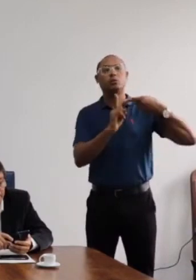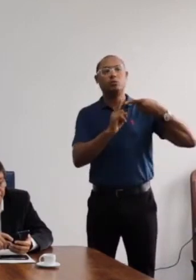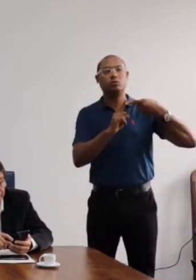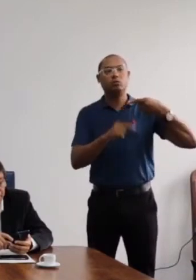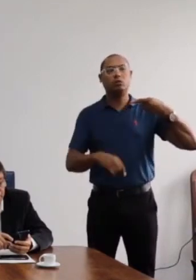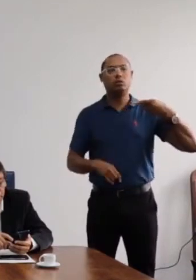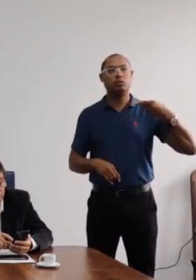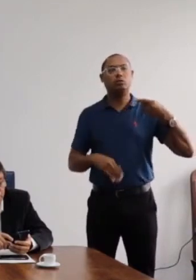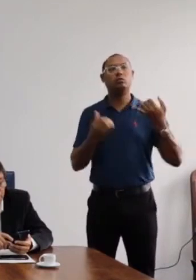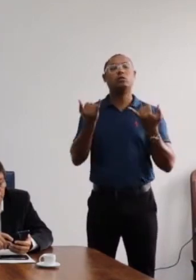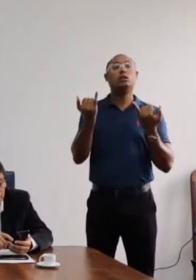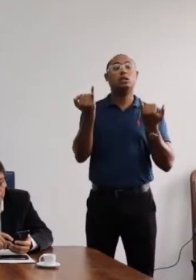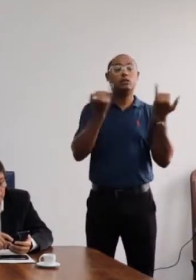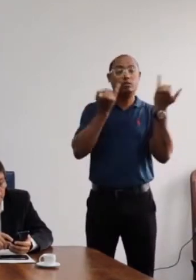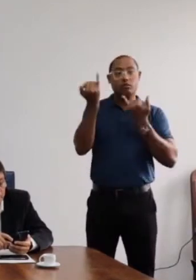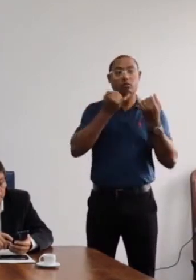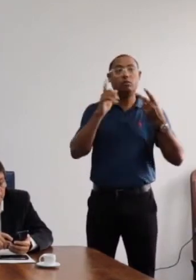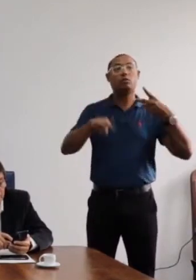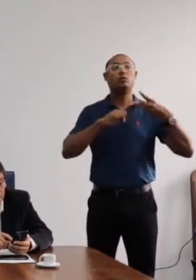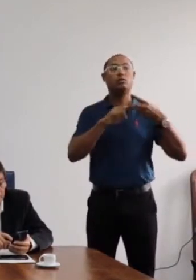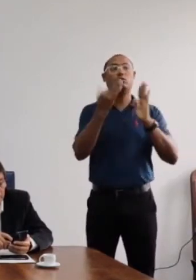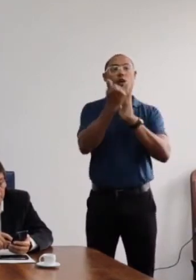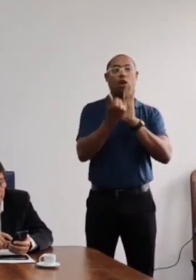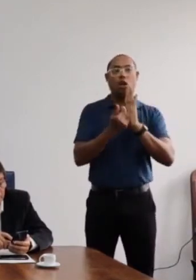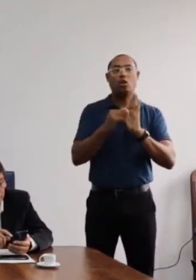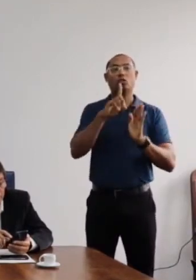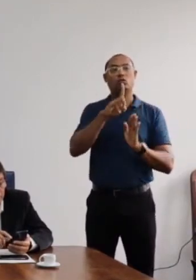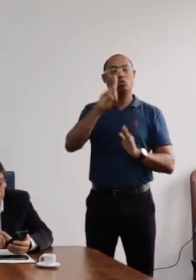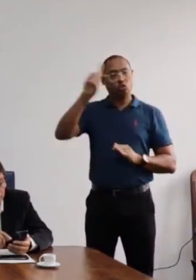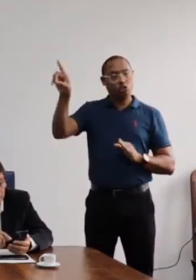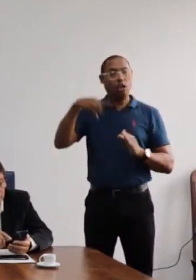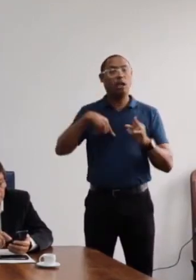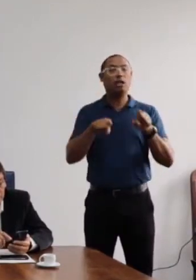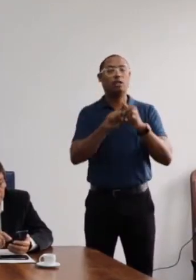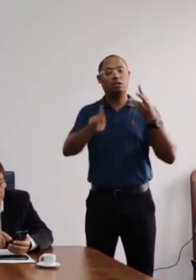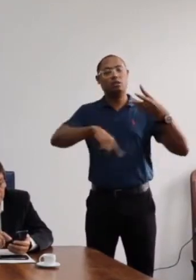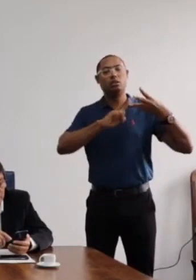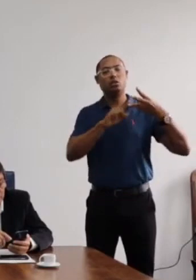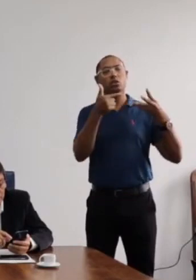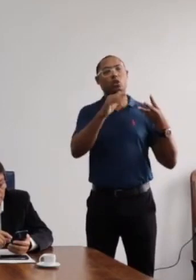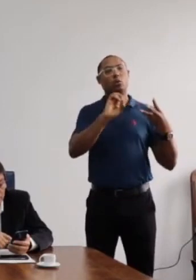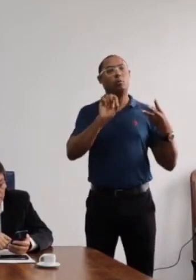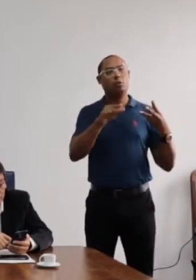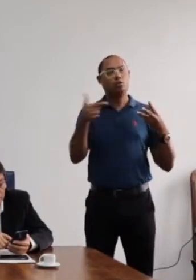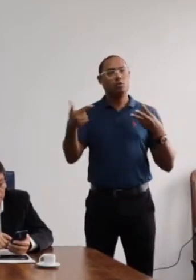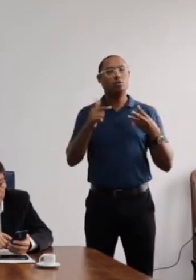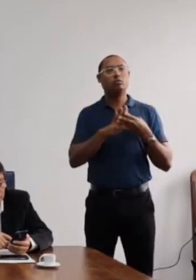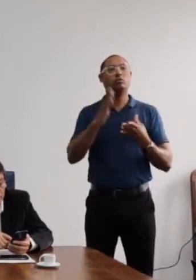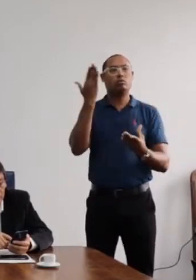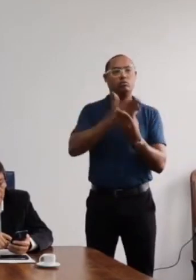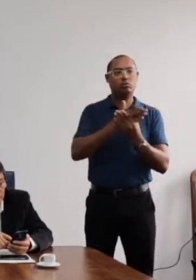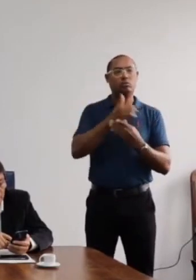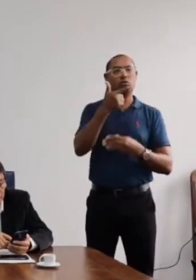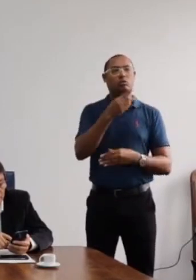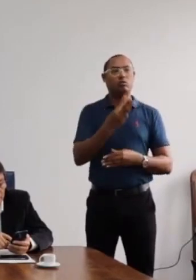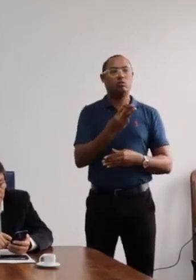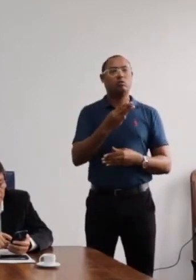ponto um, informes, do ponto dois, ordem do dia, 2.1, processo administrativo, número